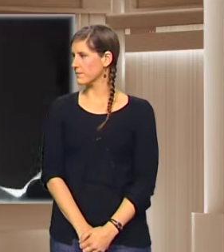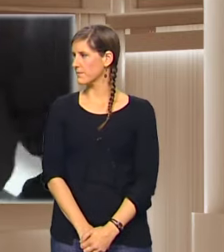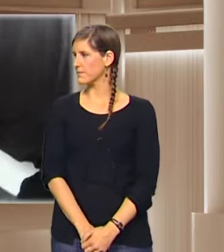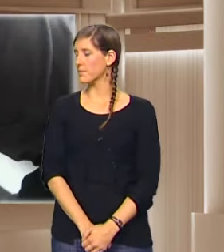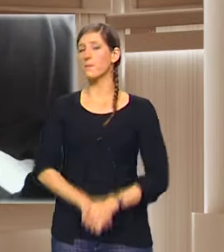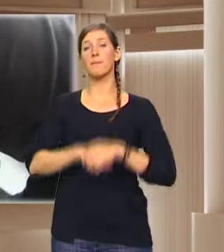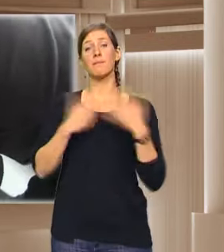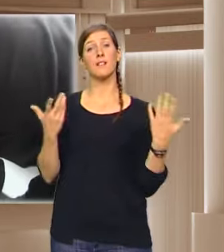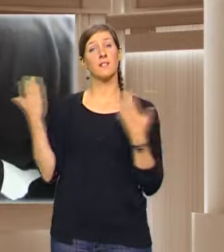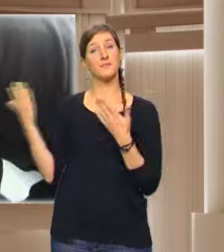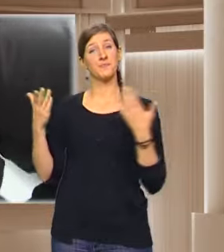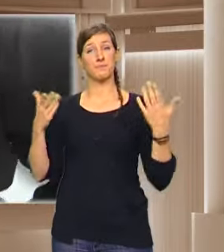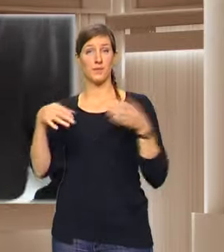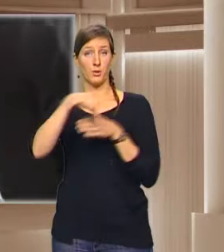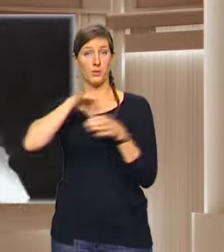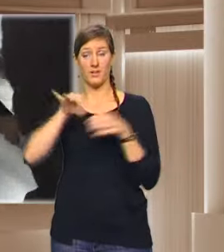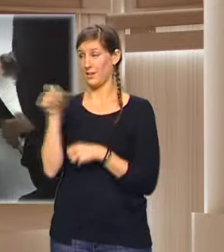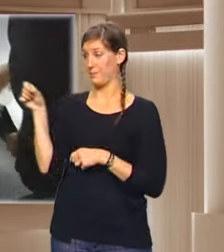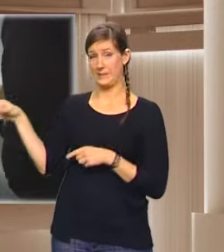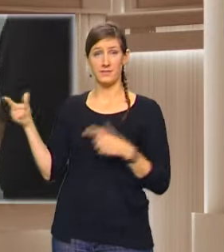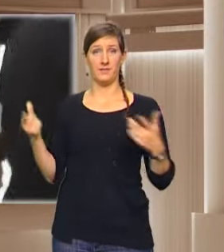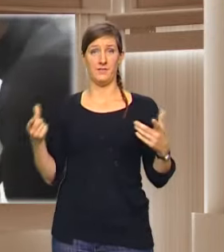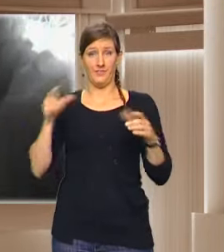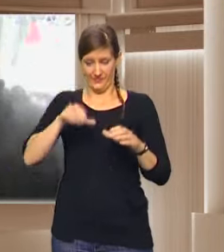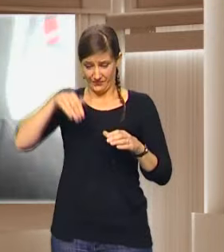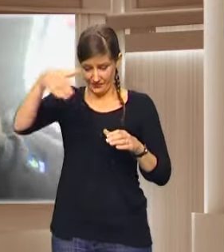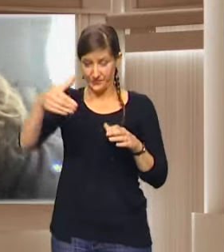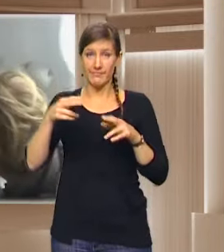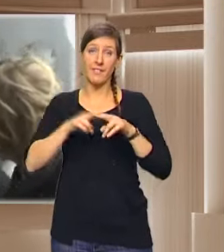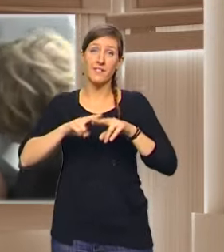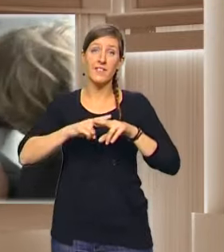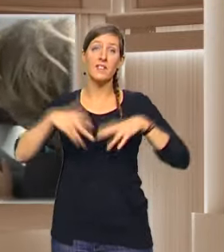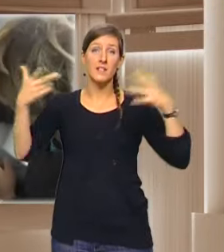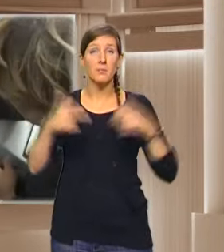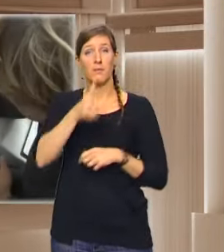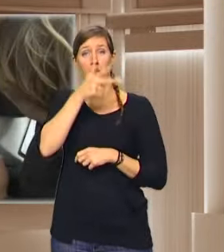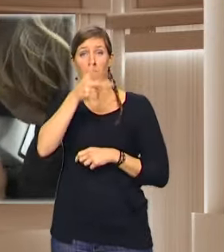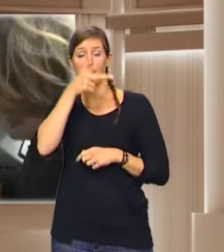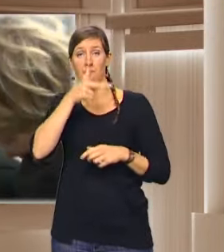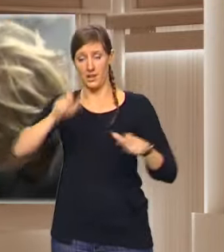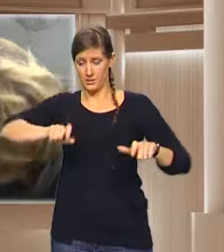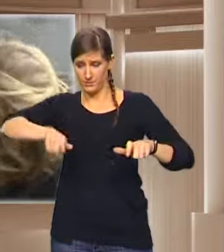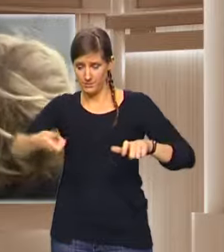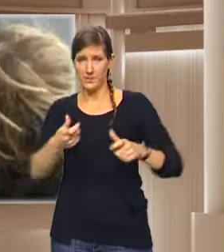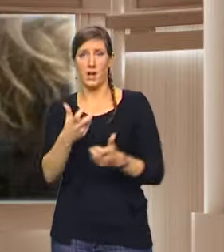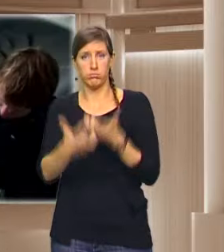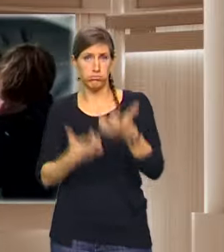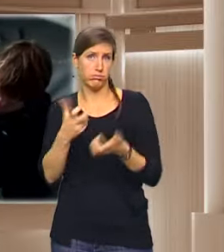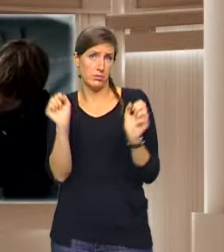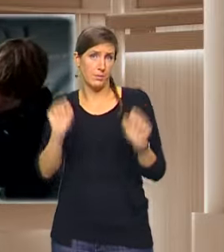Donc voilà, la cuisine est là. Il pas grand-chose, mais il y a un réchaud à gaz sur un cadran qui peut tourner. Et